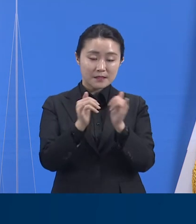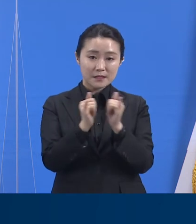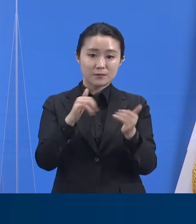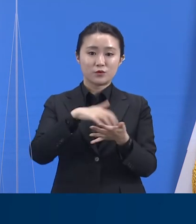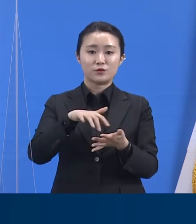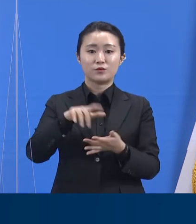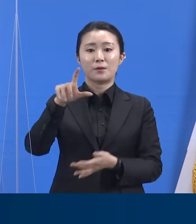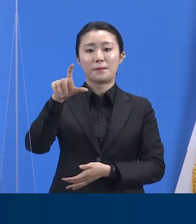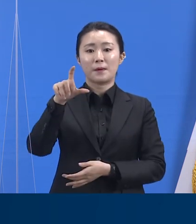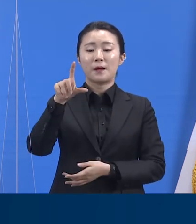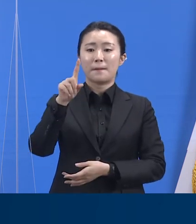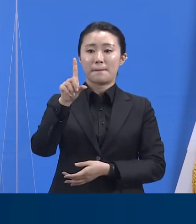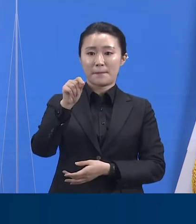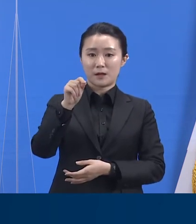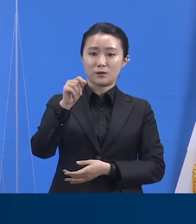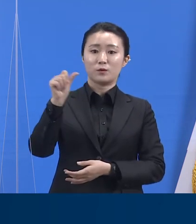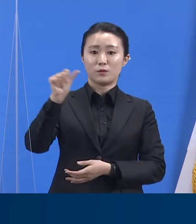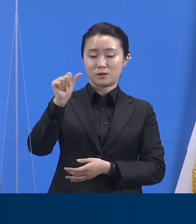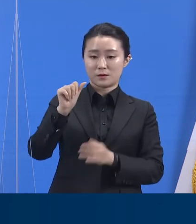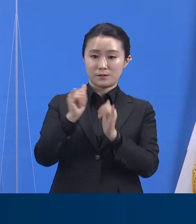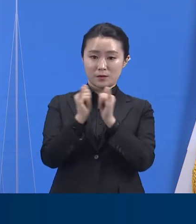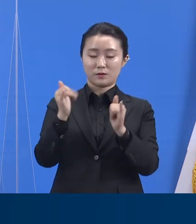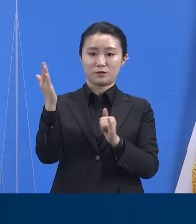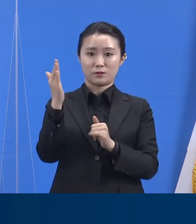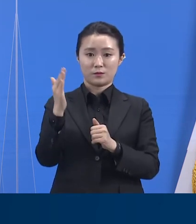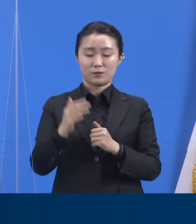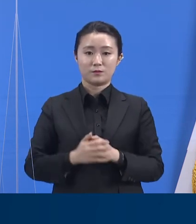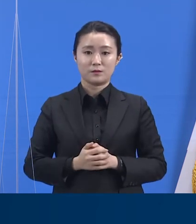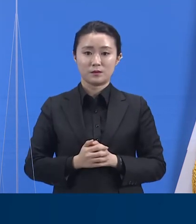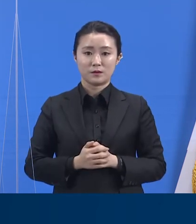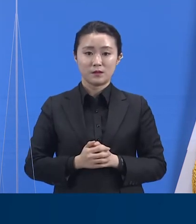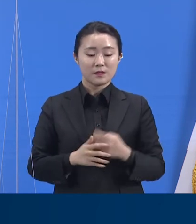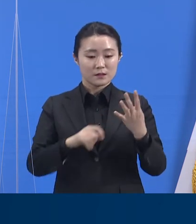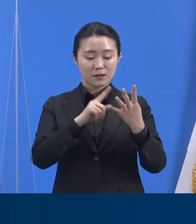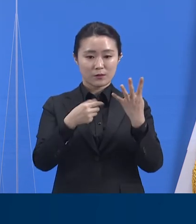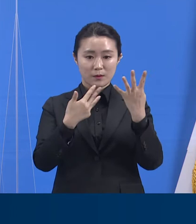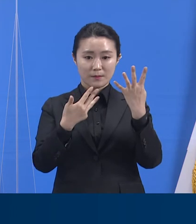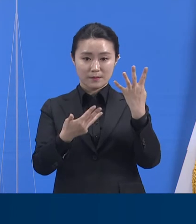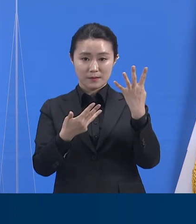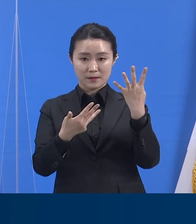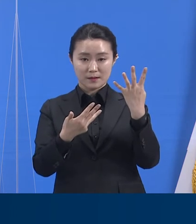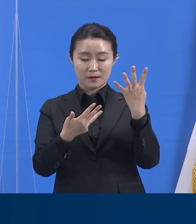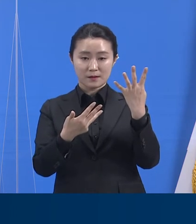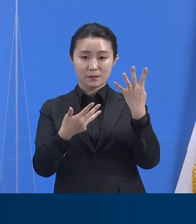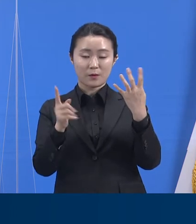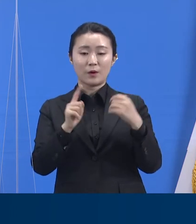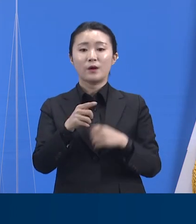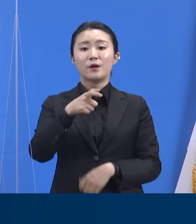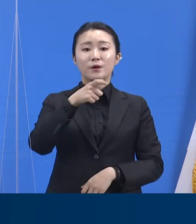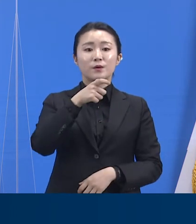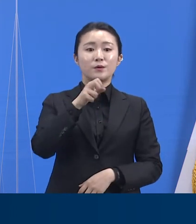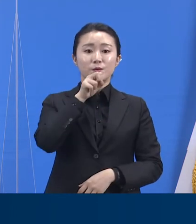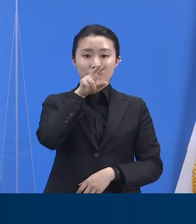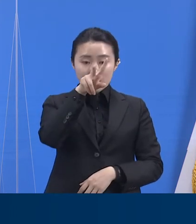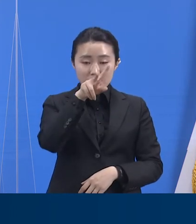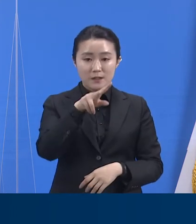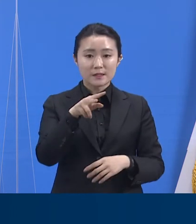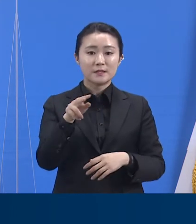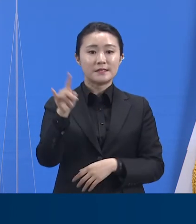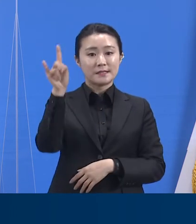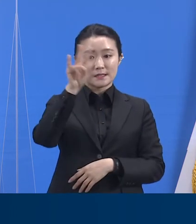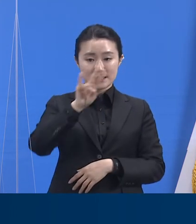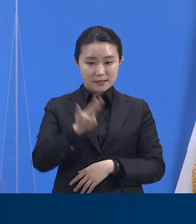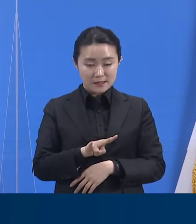4월 8일에는 용인시, 안산시, 화성시, 시흥시, 하남시에 이렇게 5개